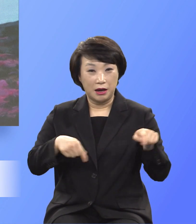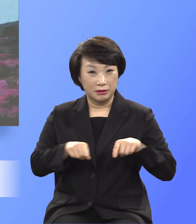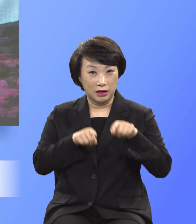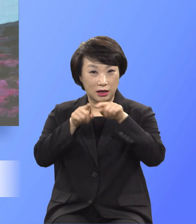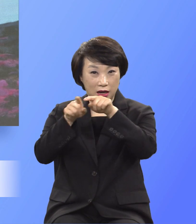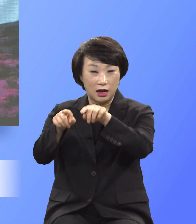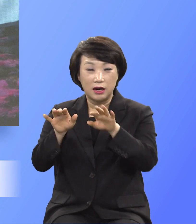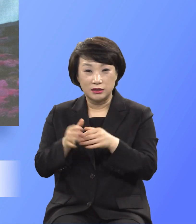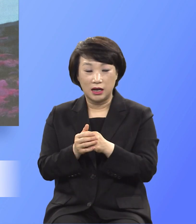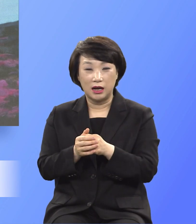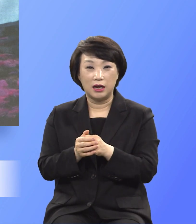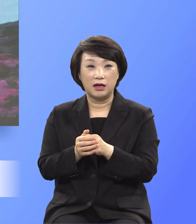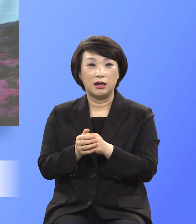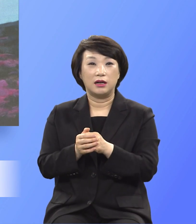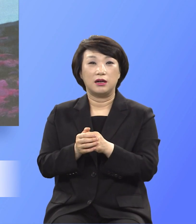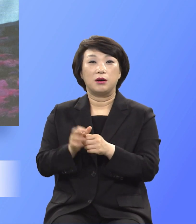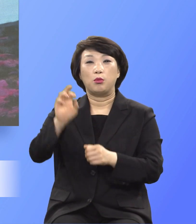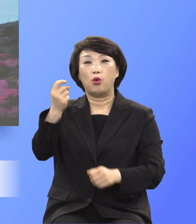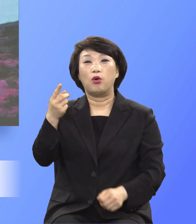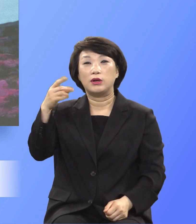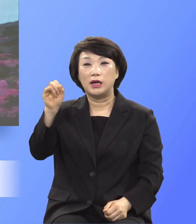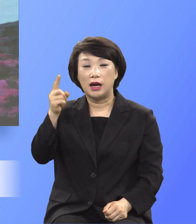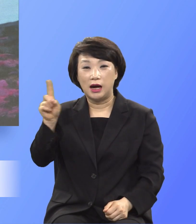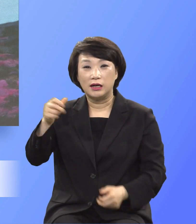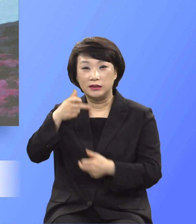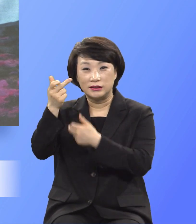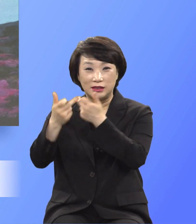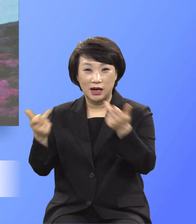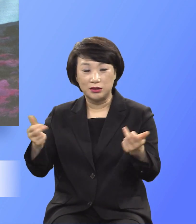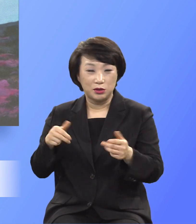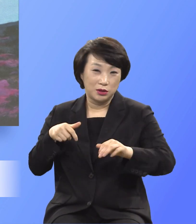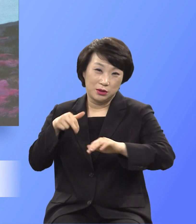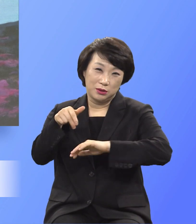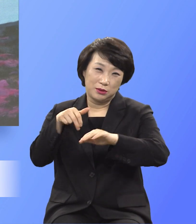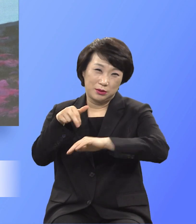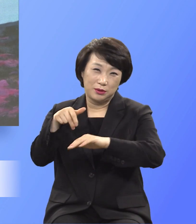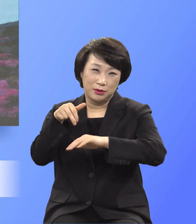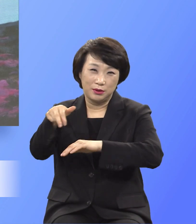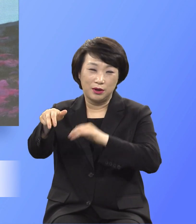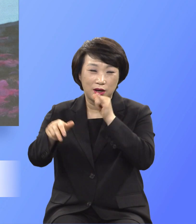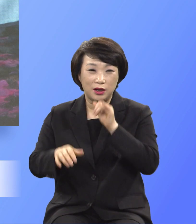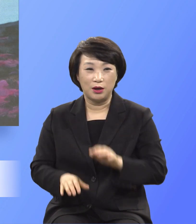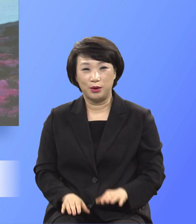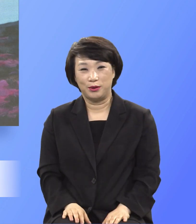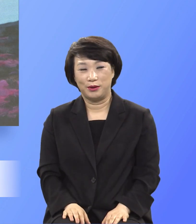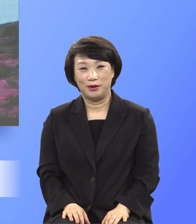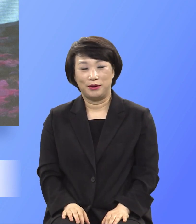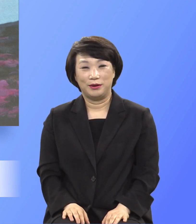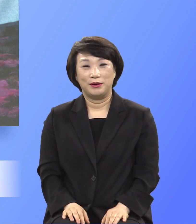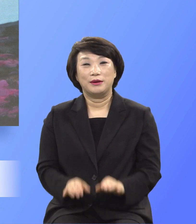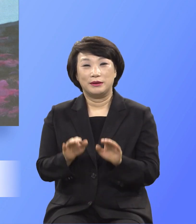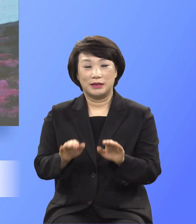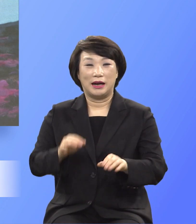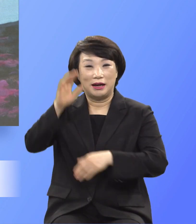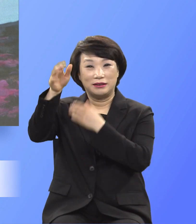모리아산을 향해 그저 힘없이 가듯이 하나님께서도 인류